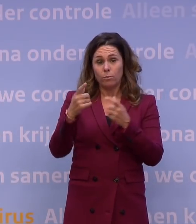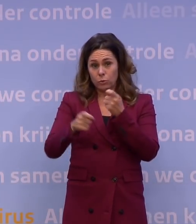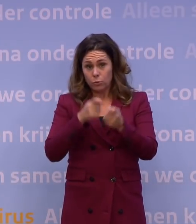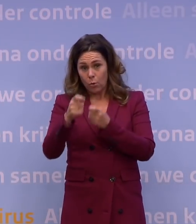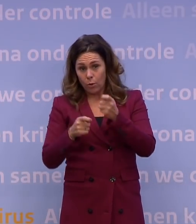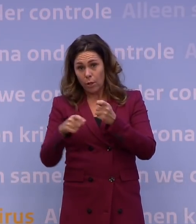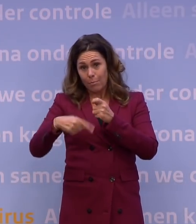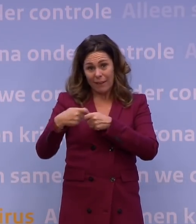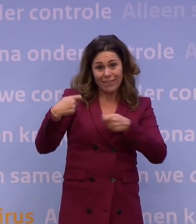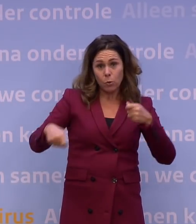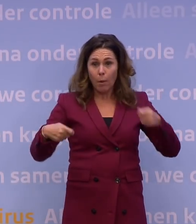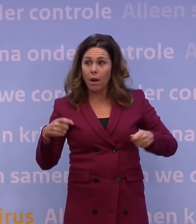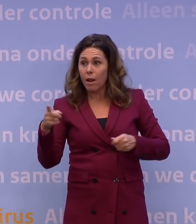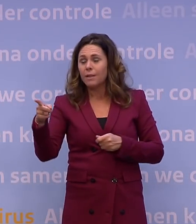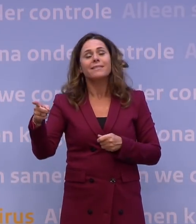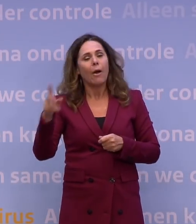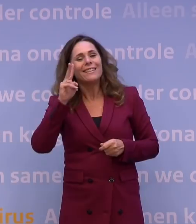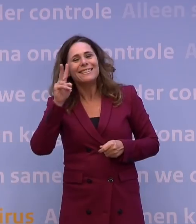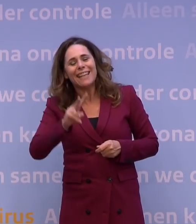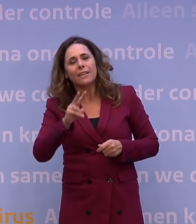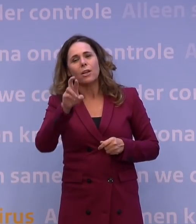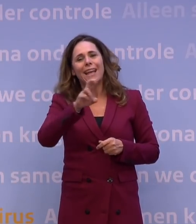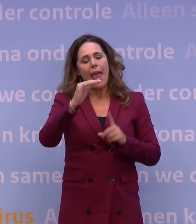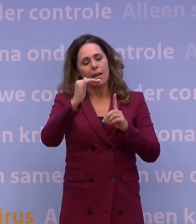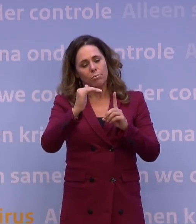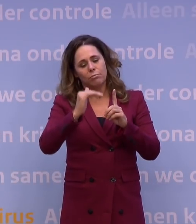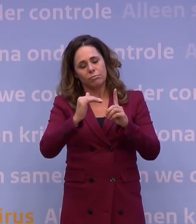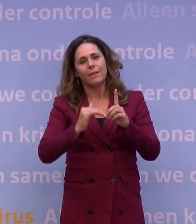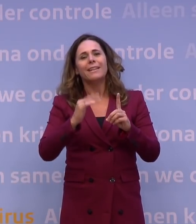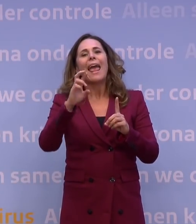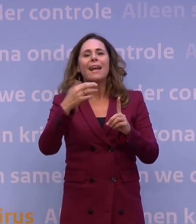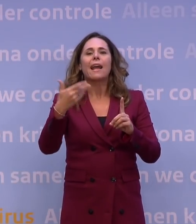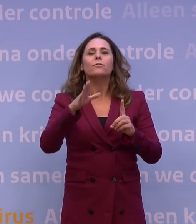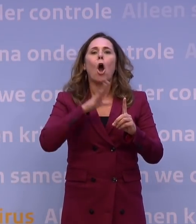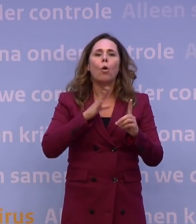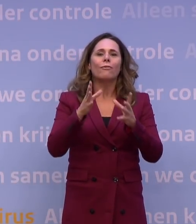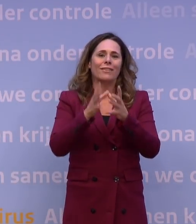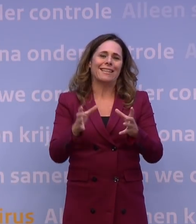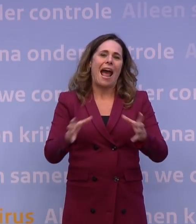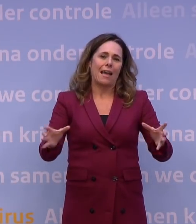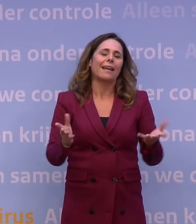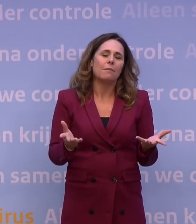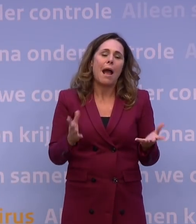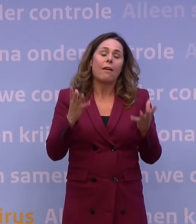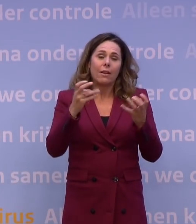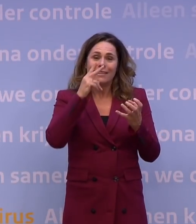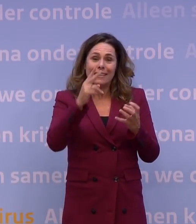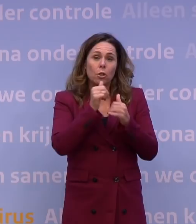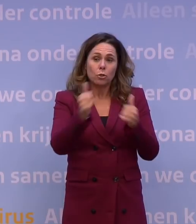versoepelingen kunnen komen. Ja, of het zicht erop in ieder geval, dat ook de R natuurlijk met vertraging heeft. Maar je wil uiteindelijk wel zien dat het werkt, ja.